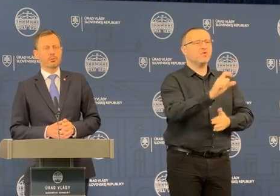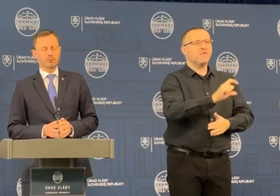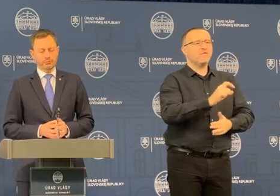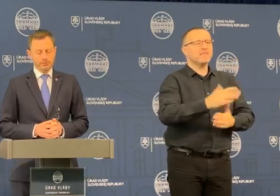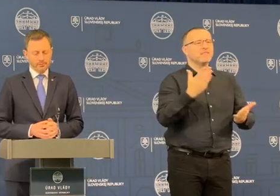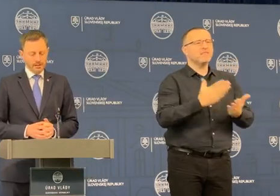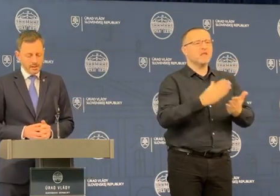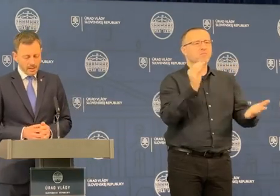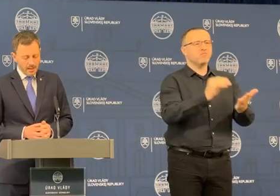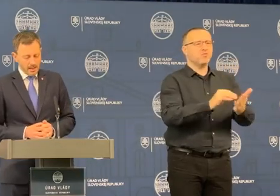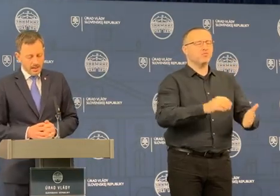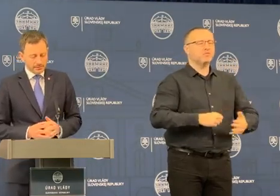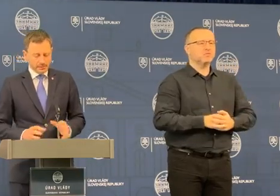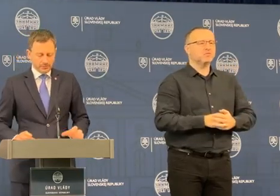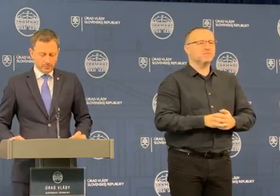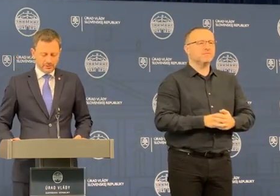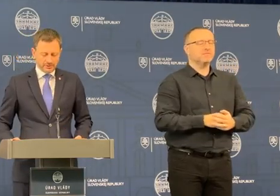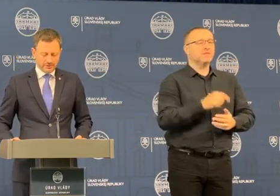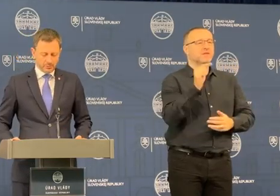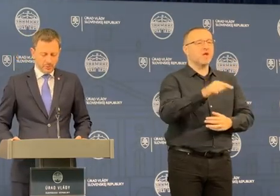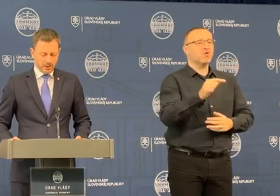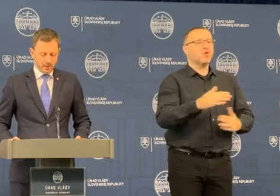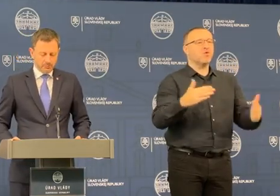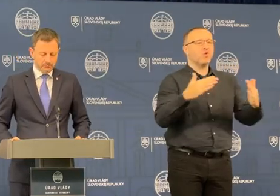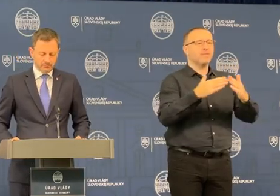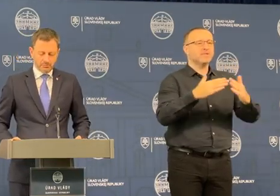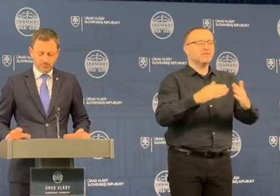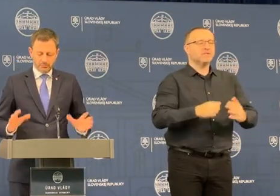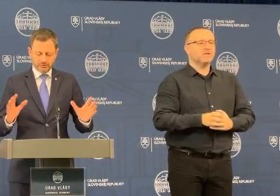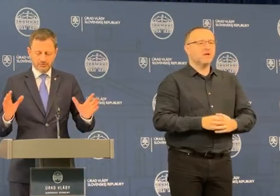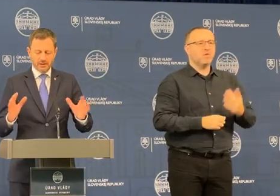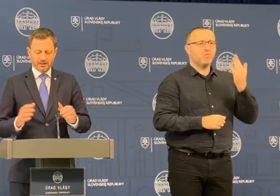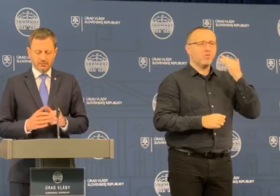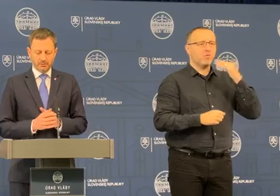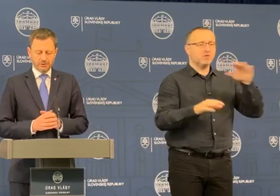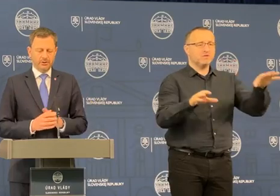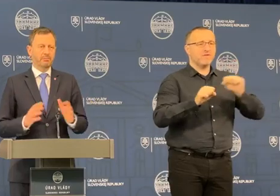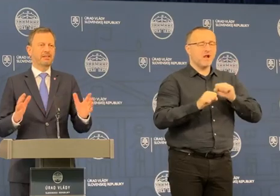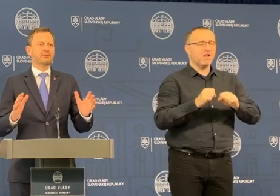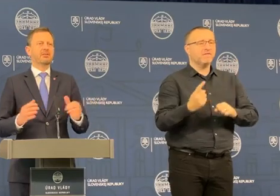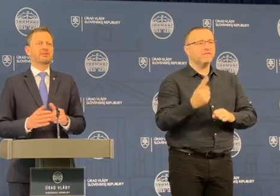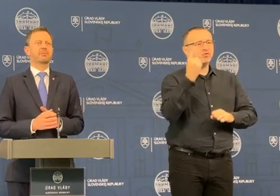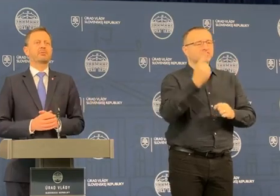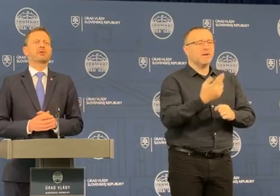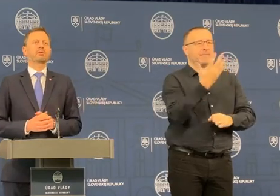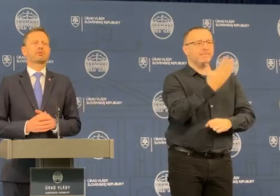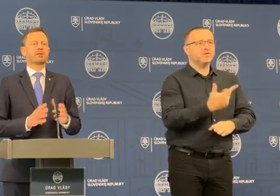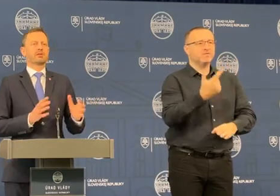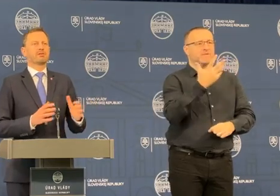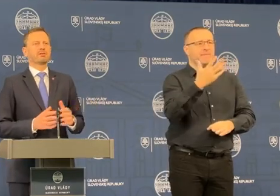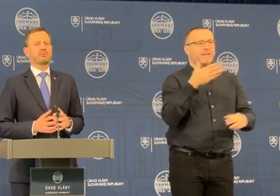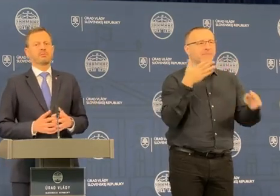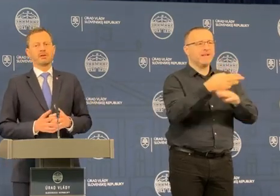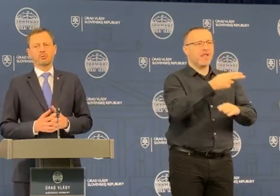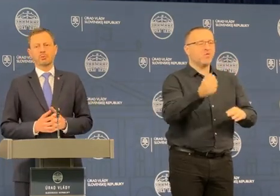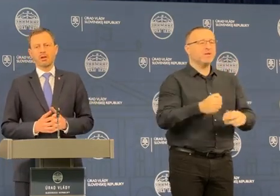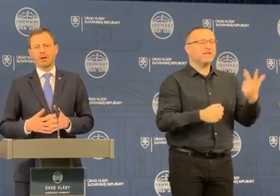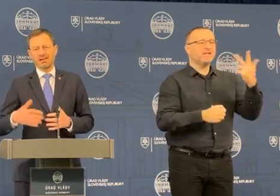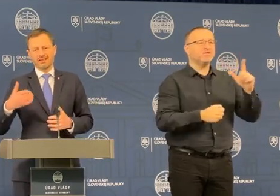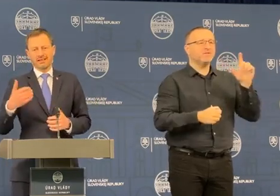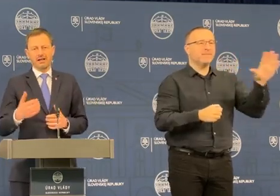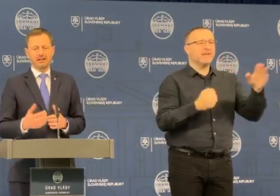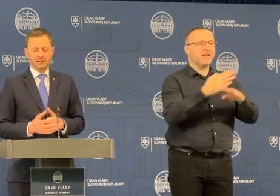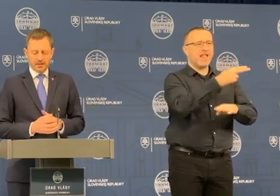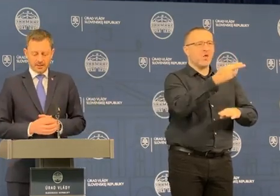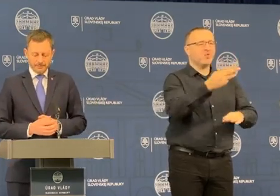daňového bónusu. A táto kompenzácia bola schválená vo výške 525 miliónov, kde 325 miliónov